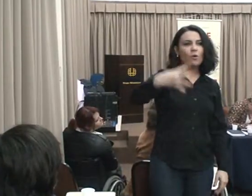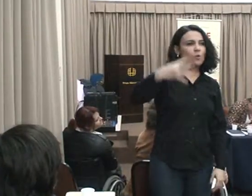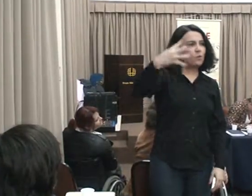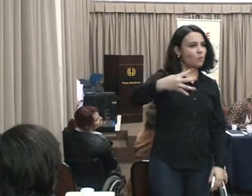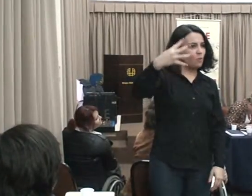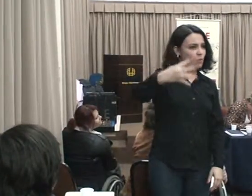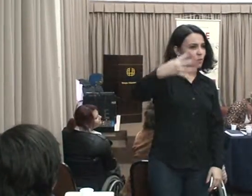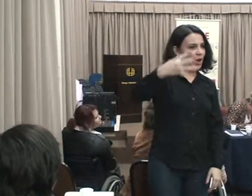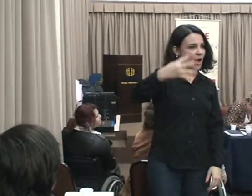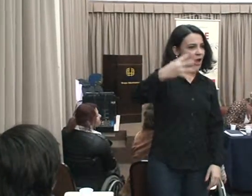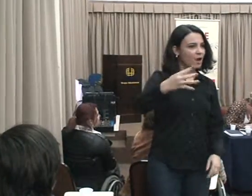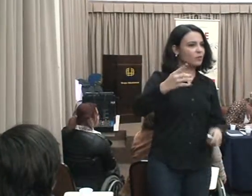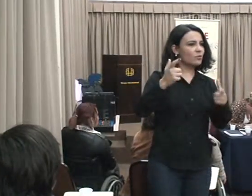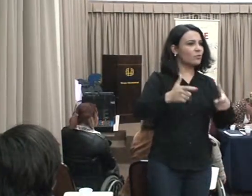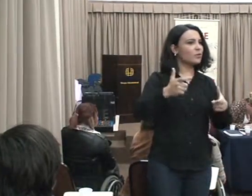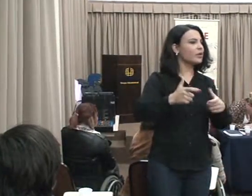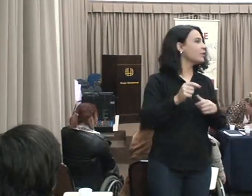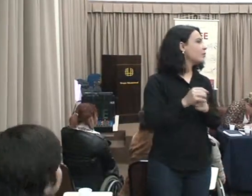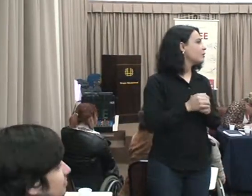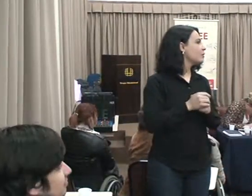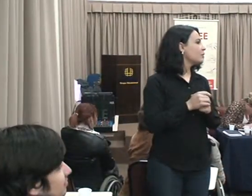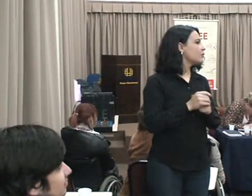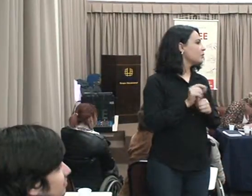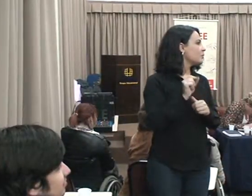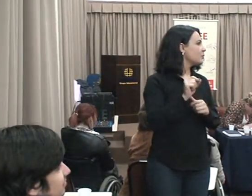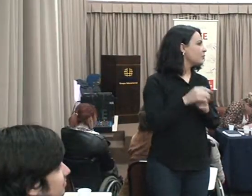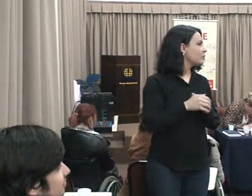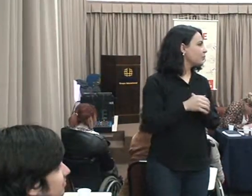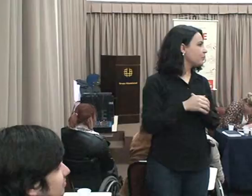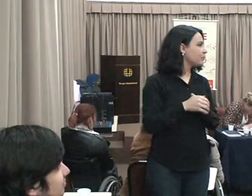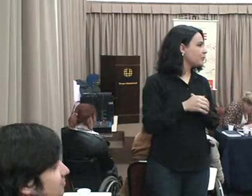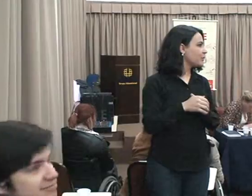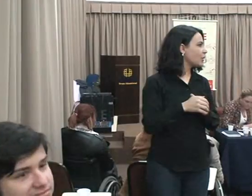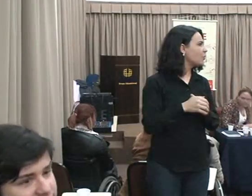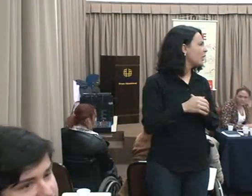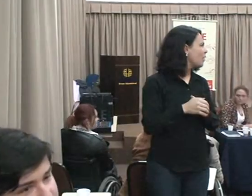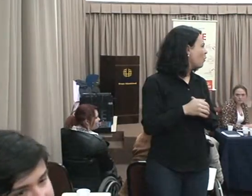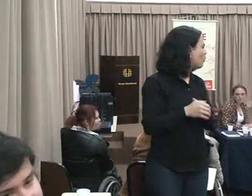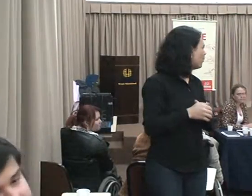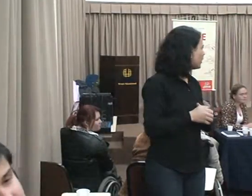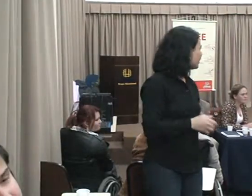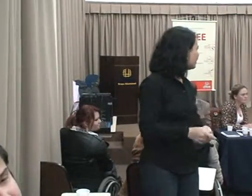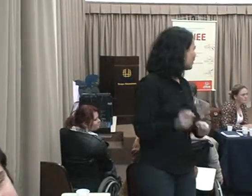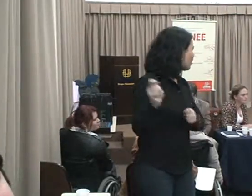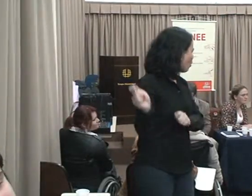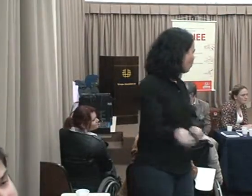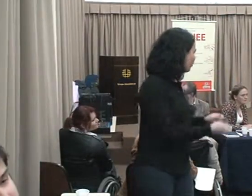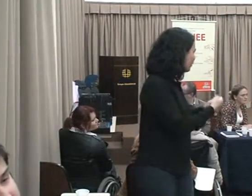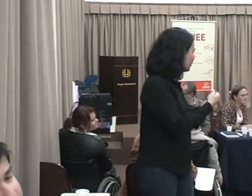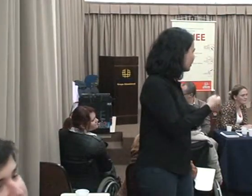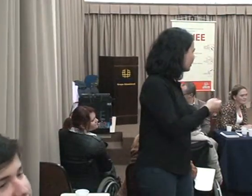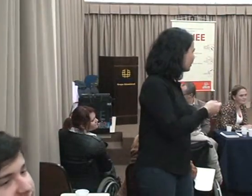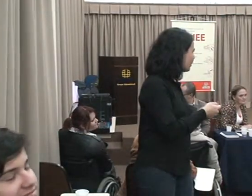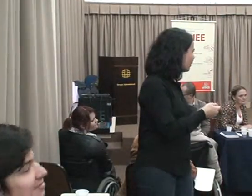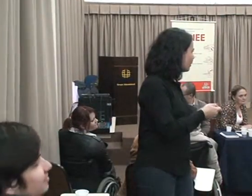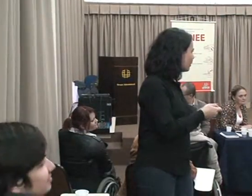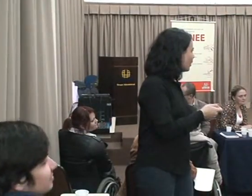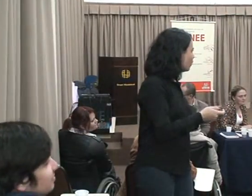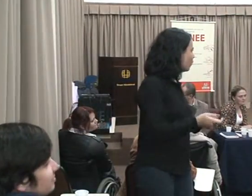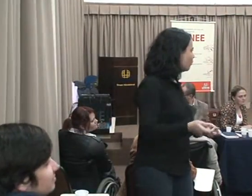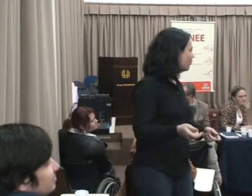gente Eu vi o pessoal treinando, é uma coisa muito bonita O namoradinho dela lá, o outro